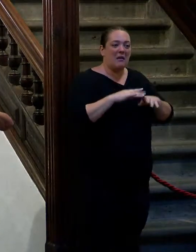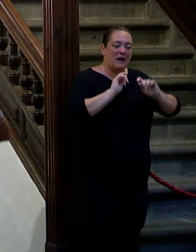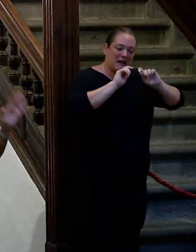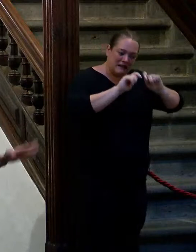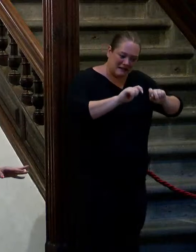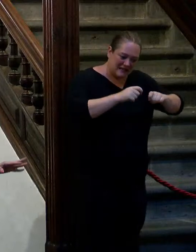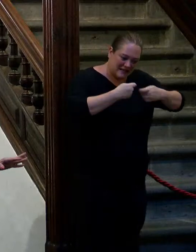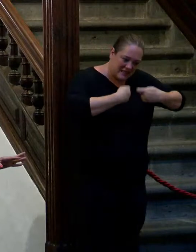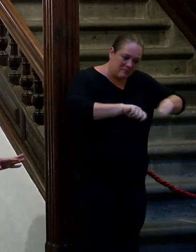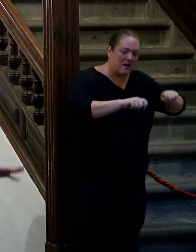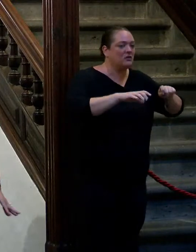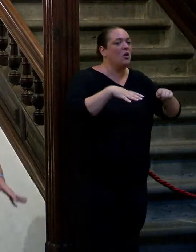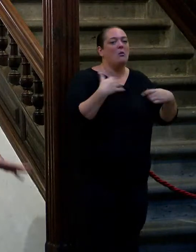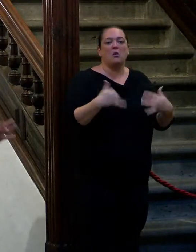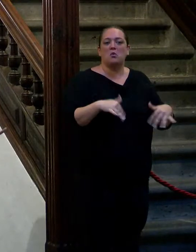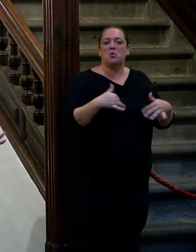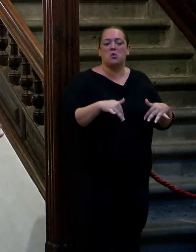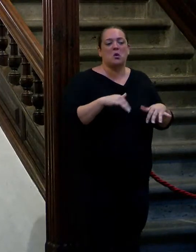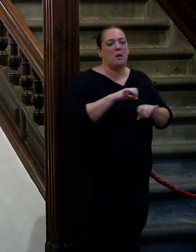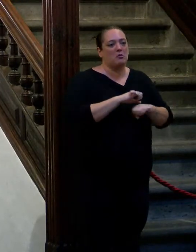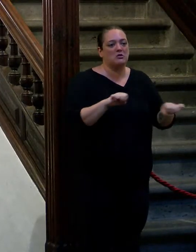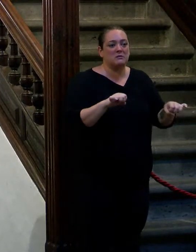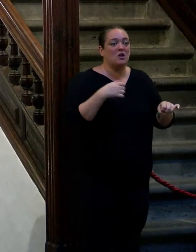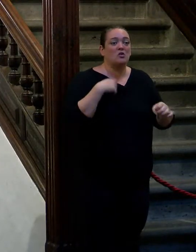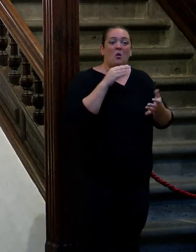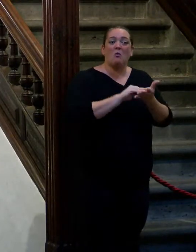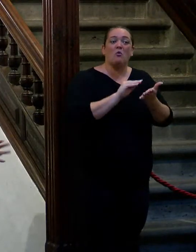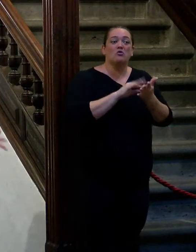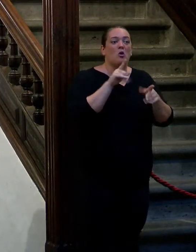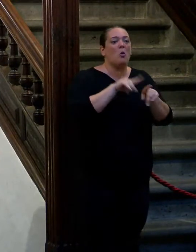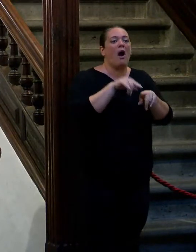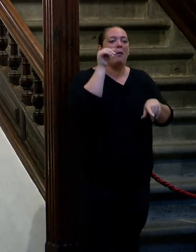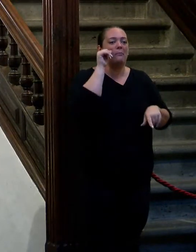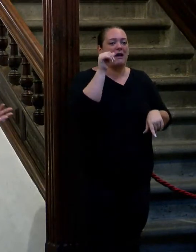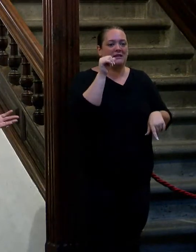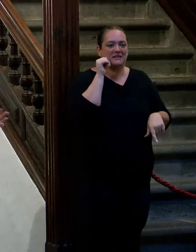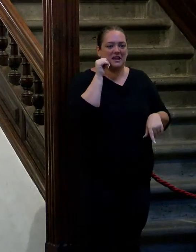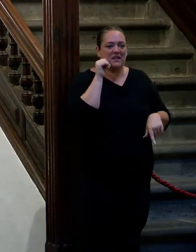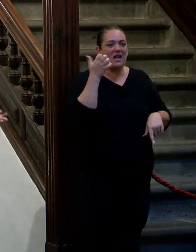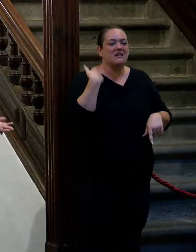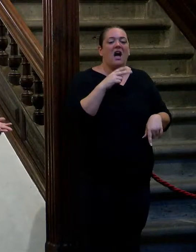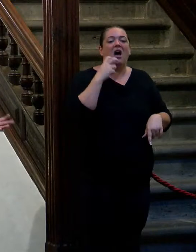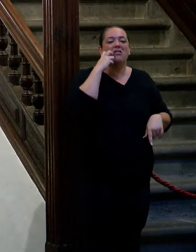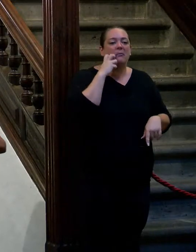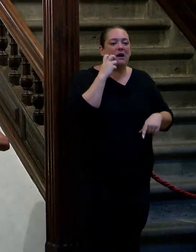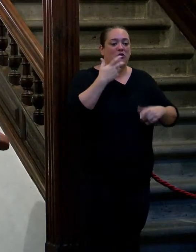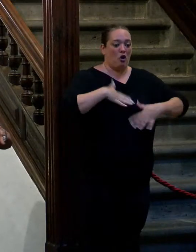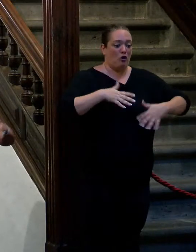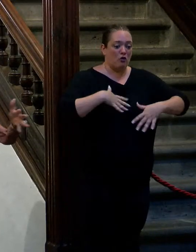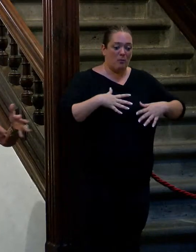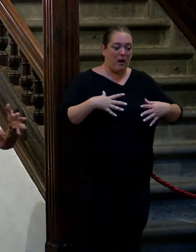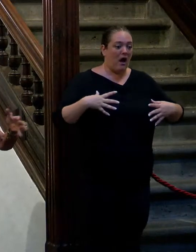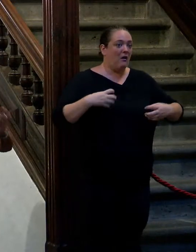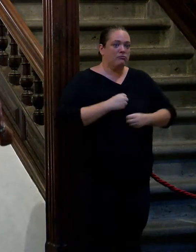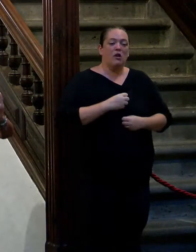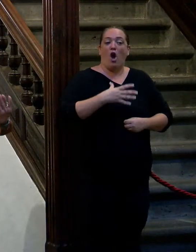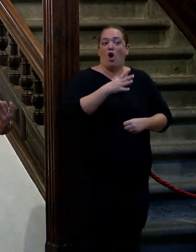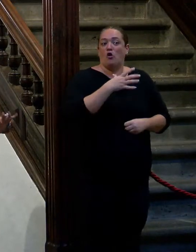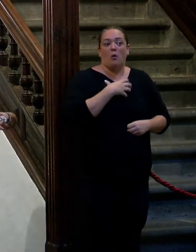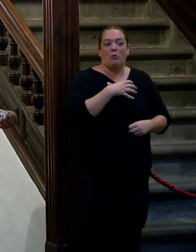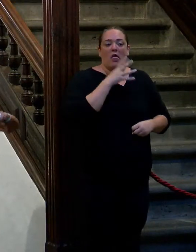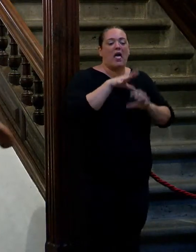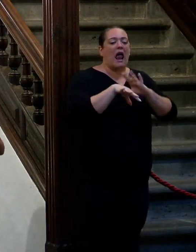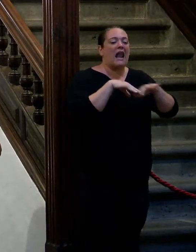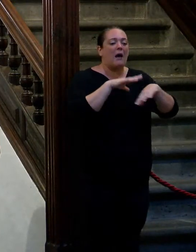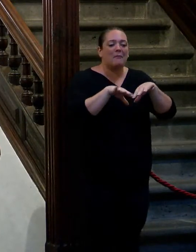no sé cómo hice el resto del tiempo pues yo cuando estoy mucho tiempo me pasa como las embarazadas que ya los zapatos y la ropa no te vale porque te vas hinchando hinchando hinchando las